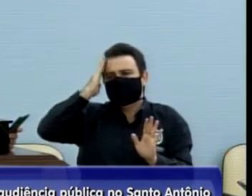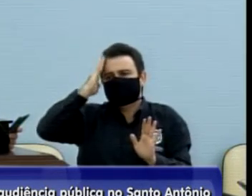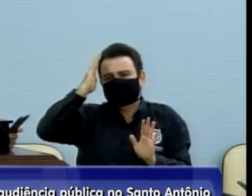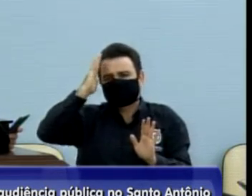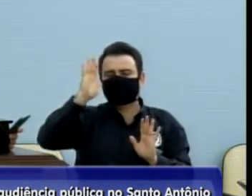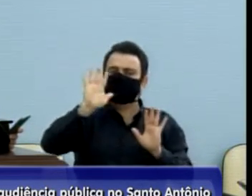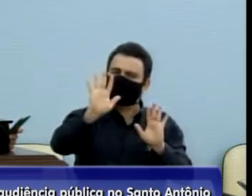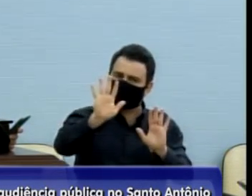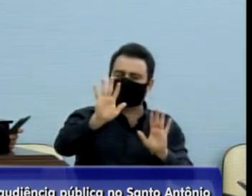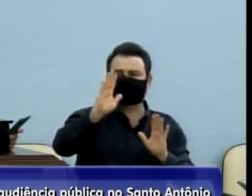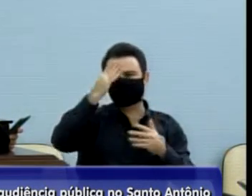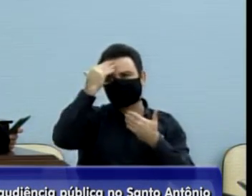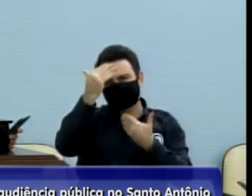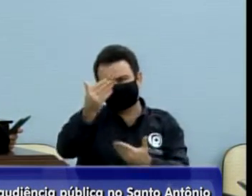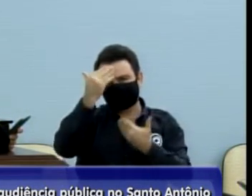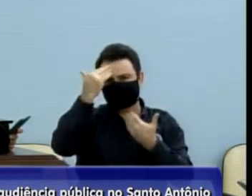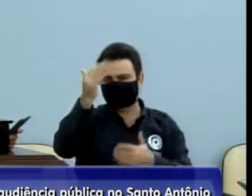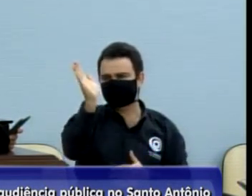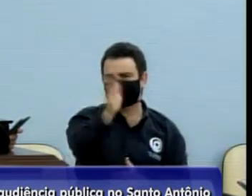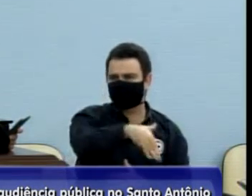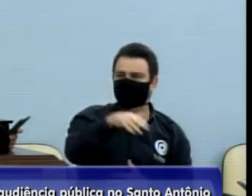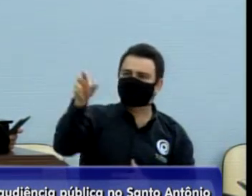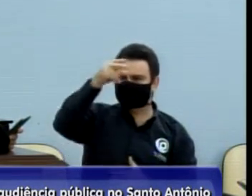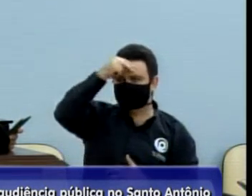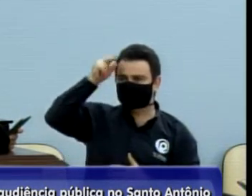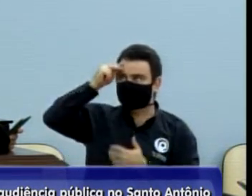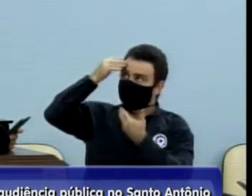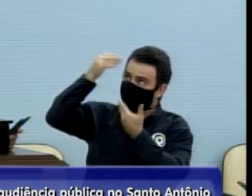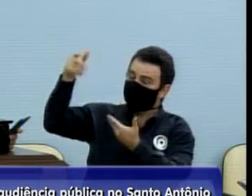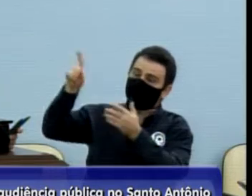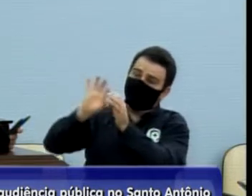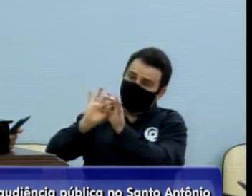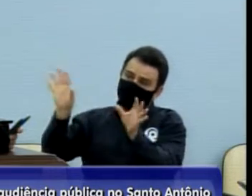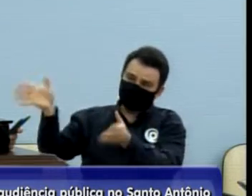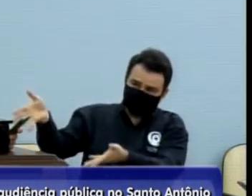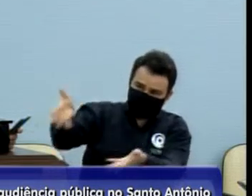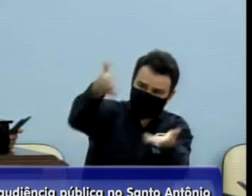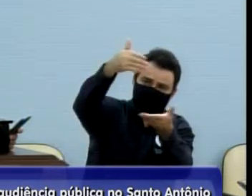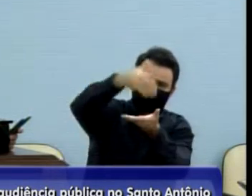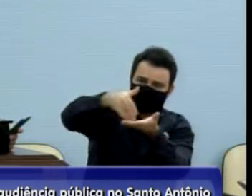agradecer o governo, que lógico que o governo permitiu que ele fosse,